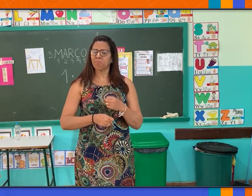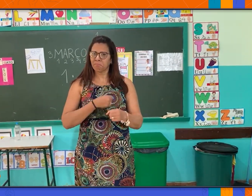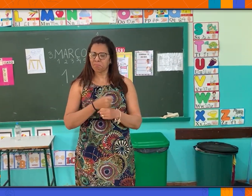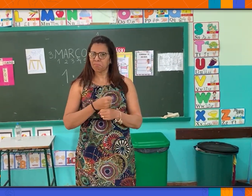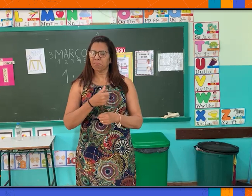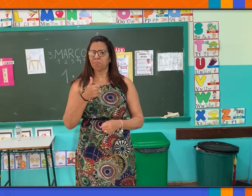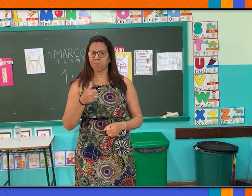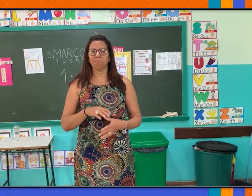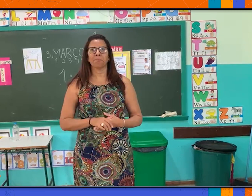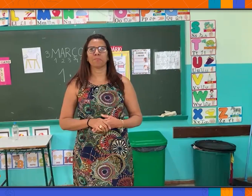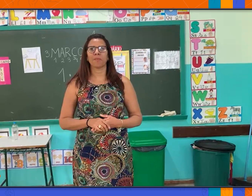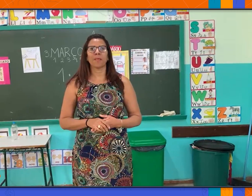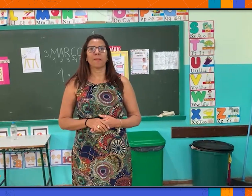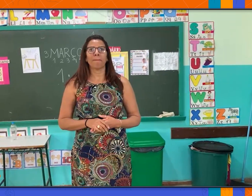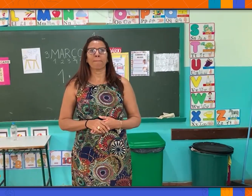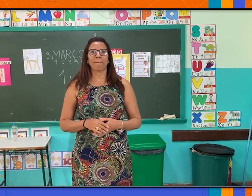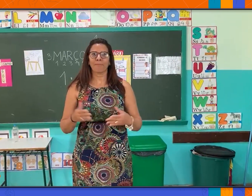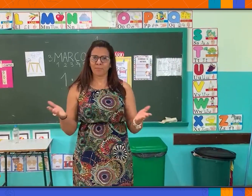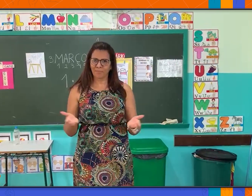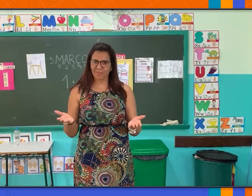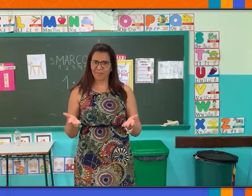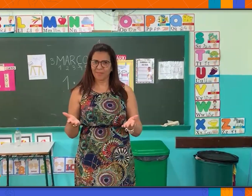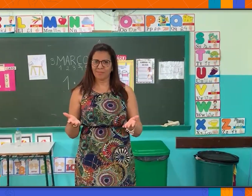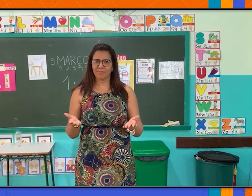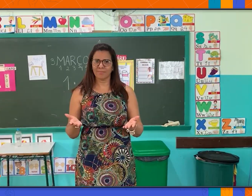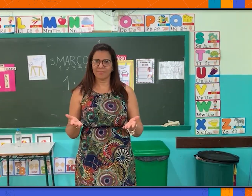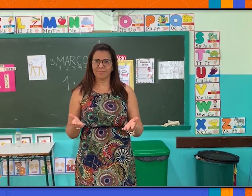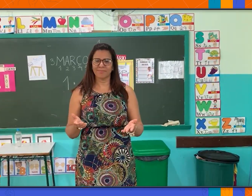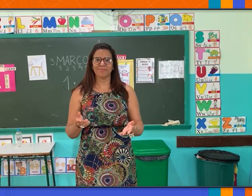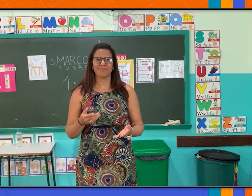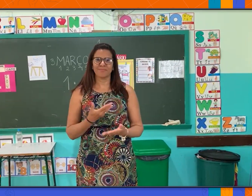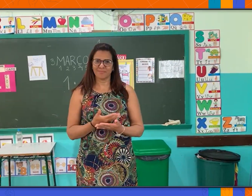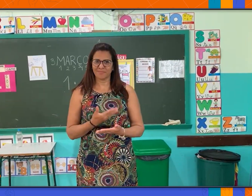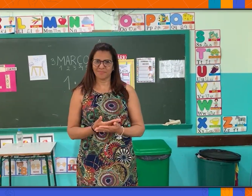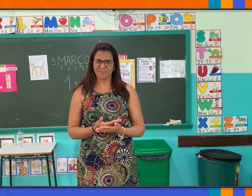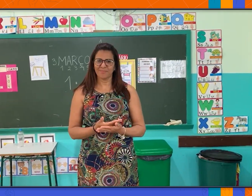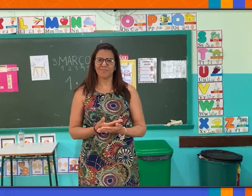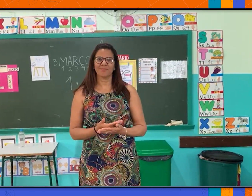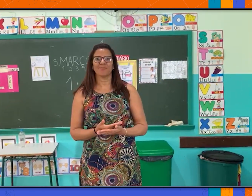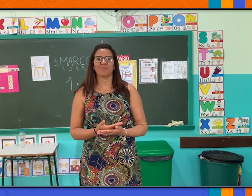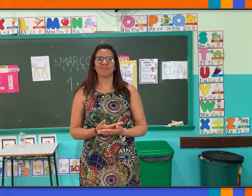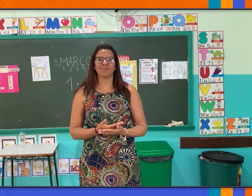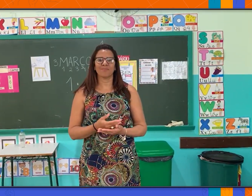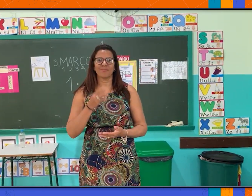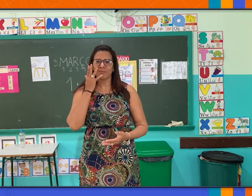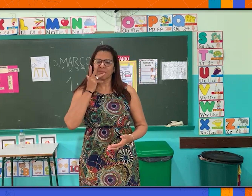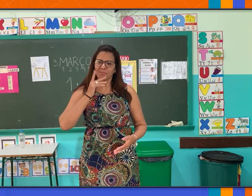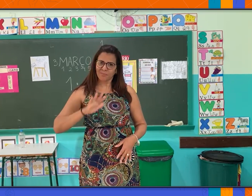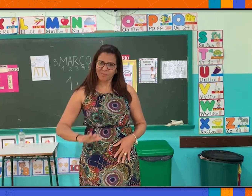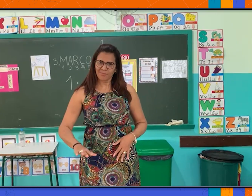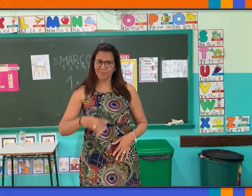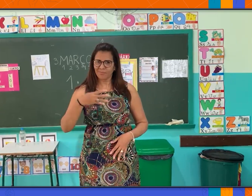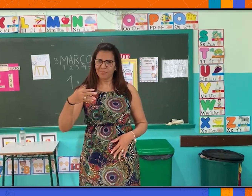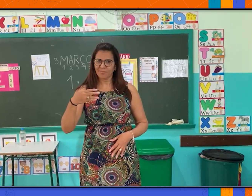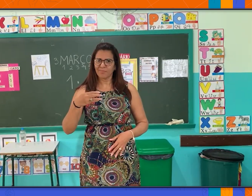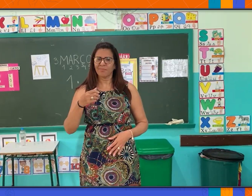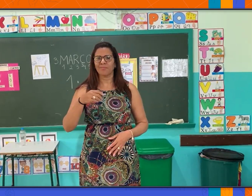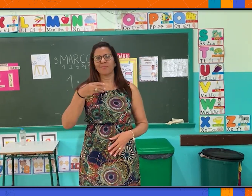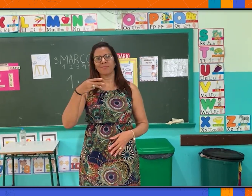já tem um ano, mais ou menos, que eu atuo aqui. Hoje, eu trabalho com a turma de crianças menores